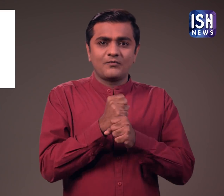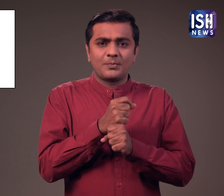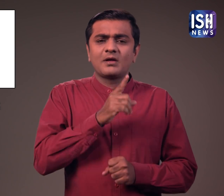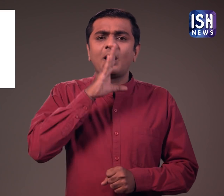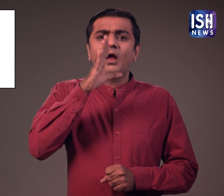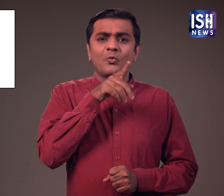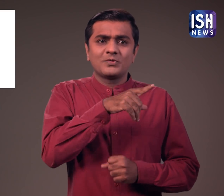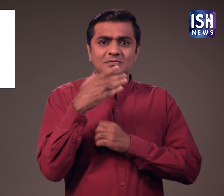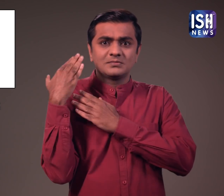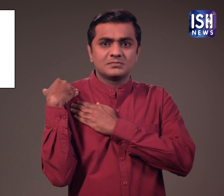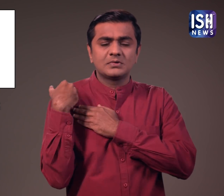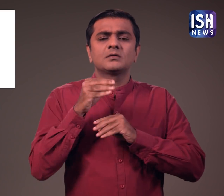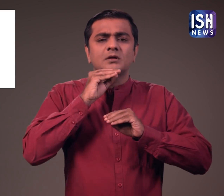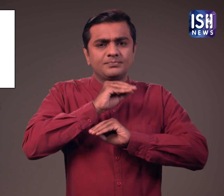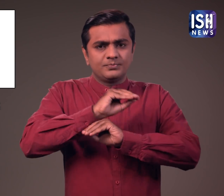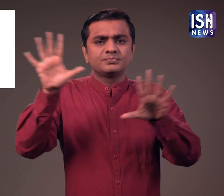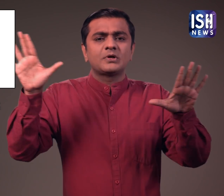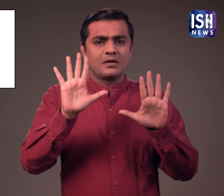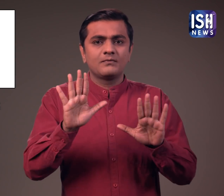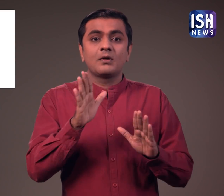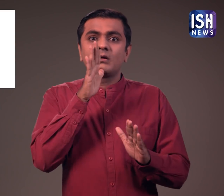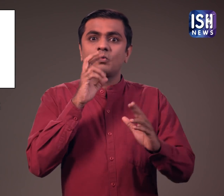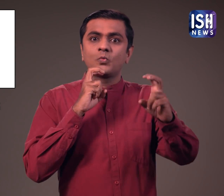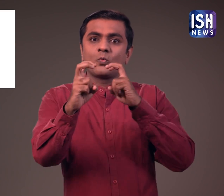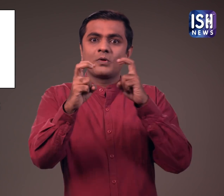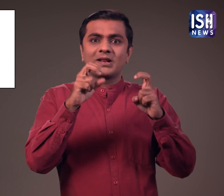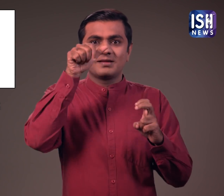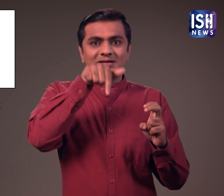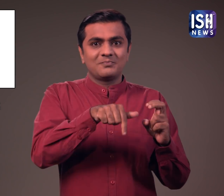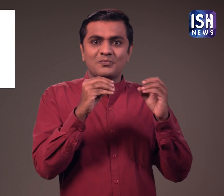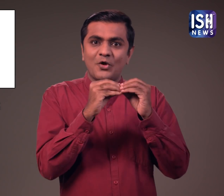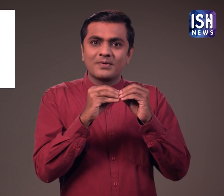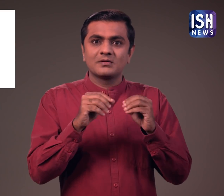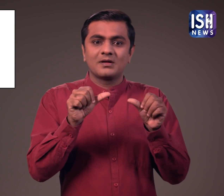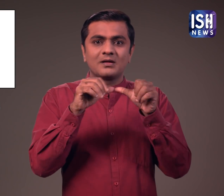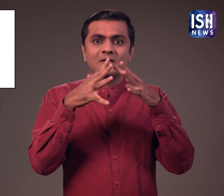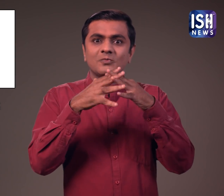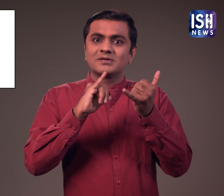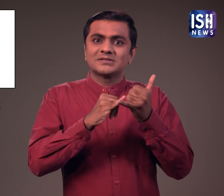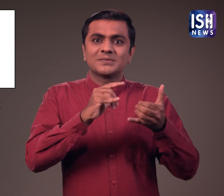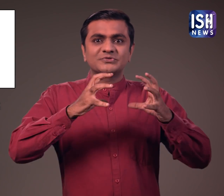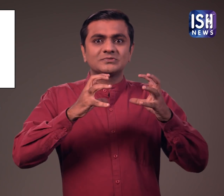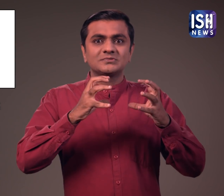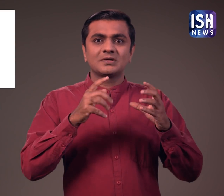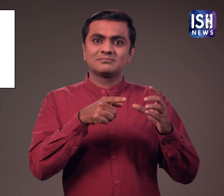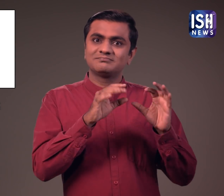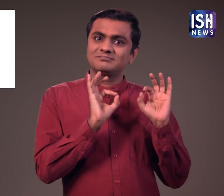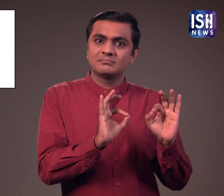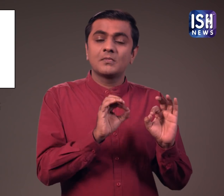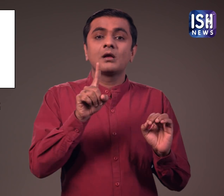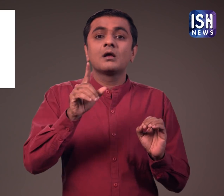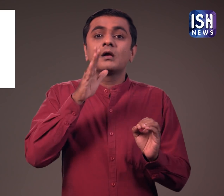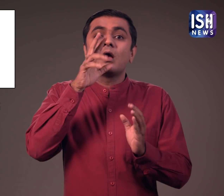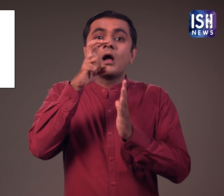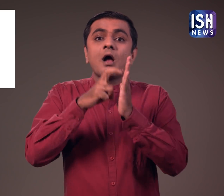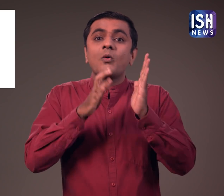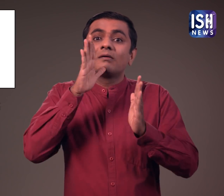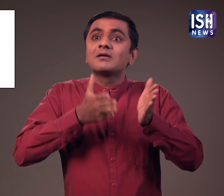मुंबल रेपल ट्रेनों में AWS अच्छा काम कर रहा है लेकिन रेल्वे उन्हें एक्स्प्रेस ट्रेनों में स्थापित